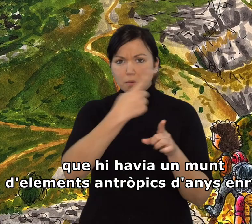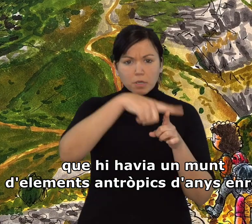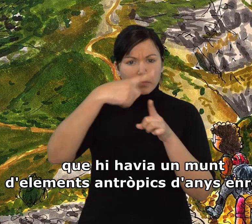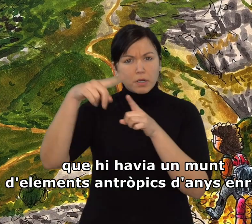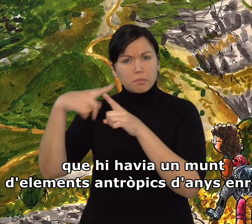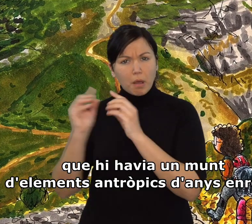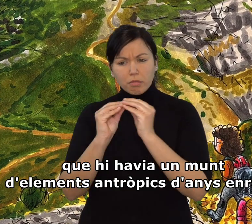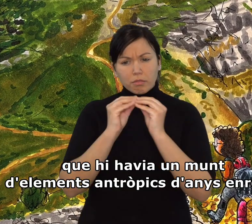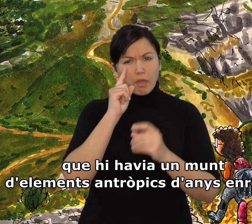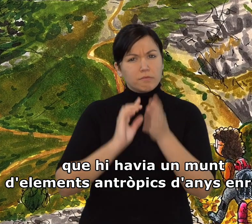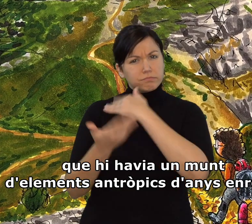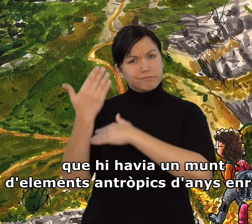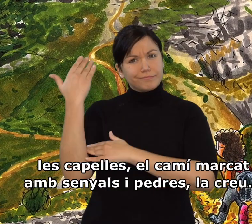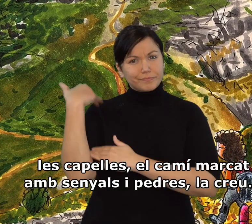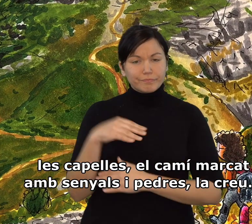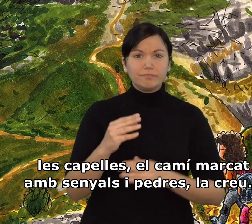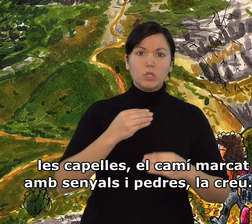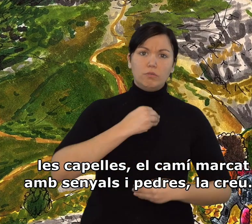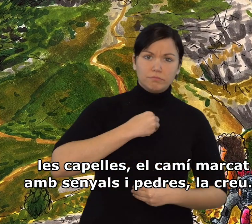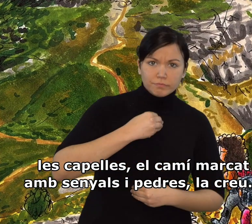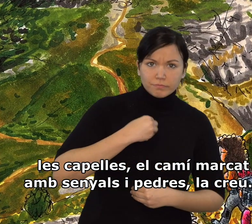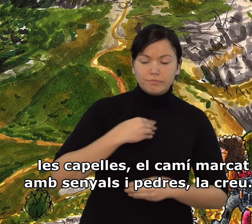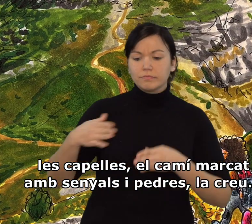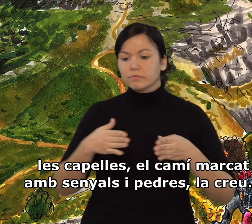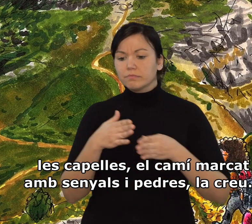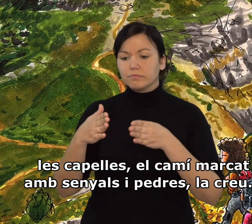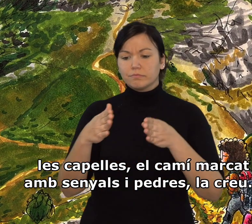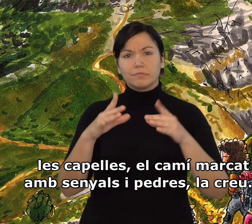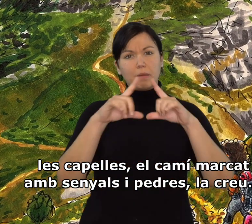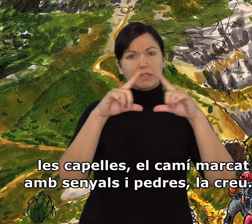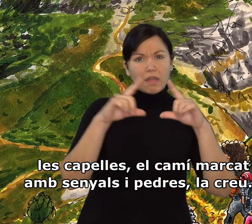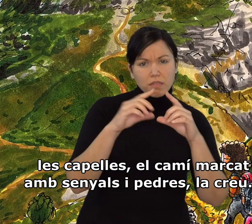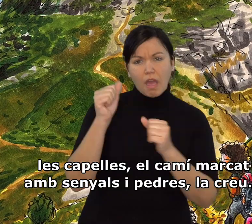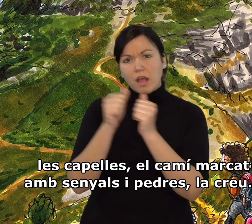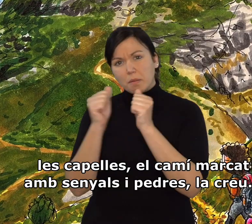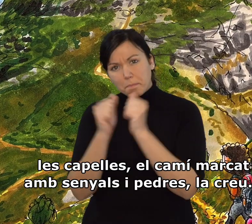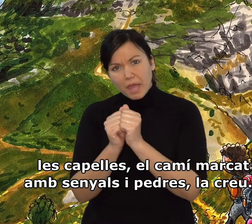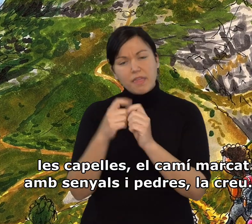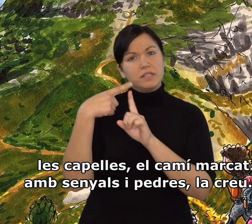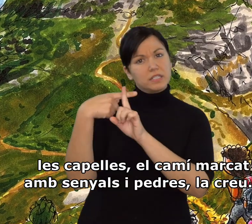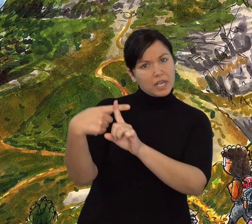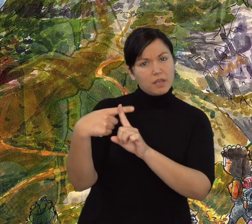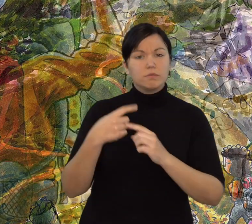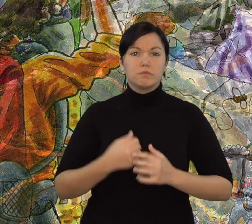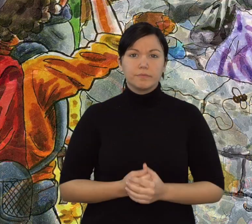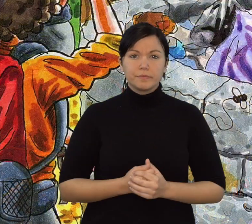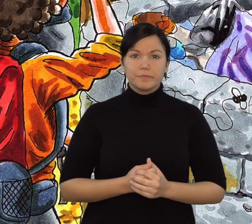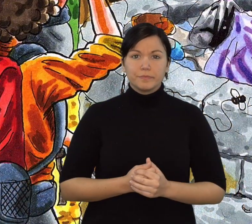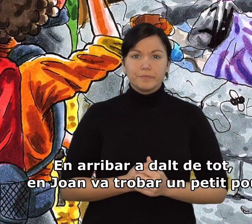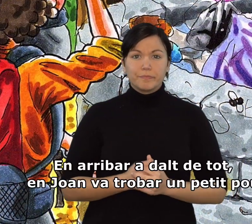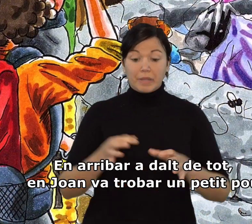un munt d'elements antròpics d'anys enrere. Les capelles, el camí marcat amb senyals i pedres, la creu...